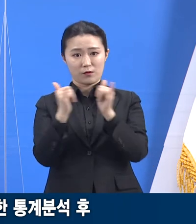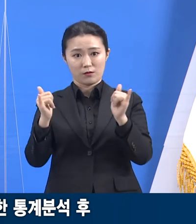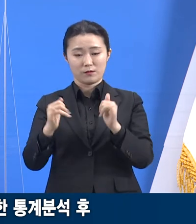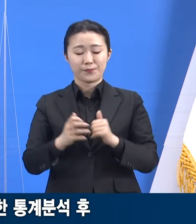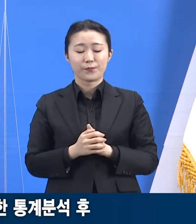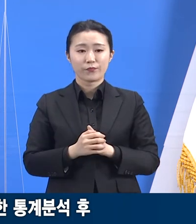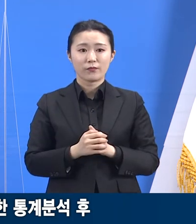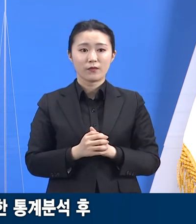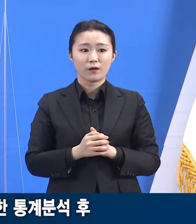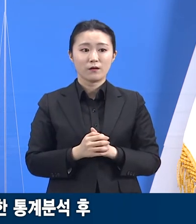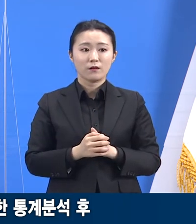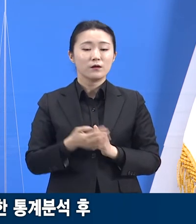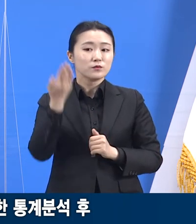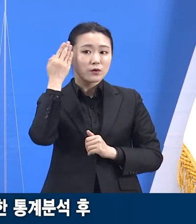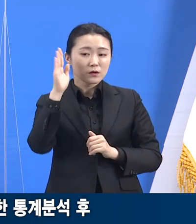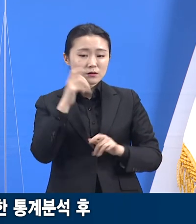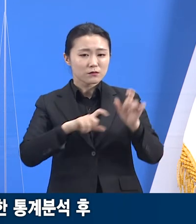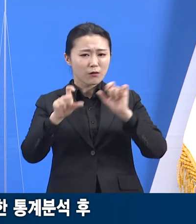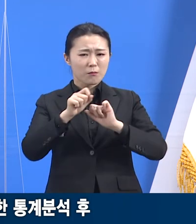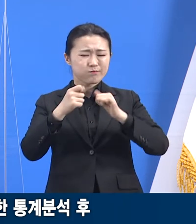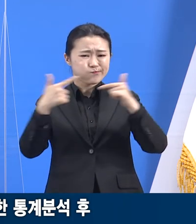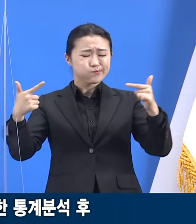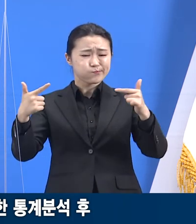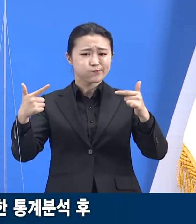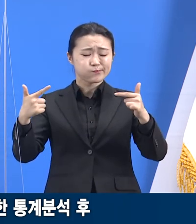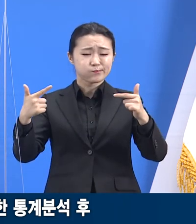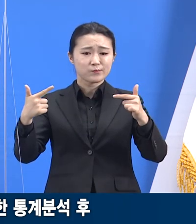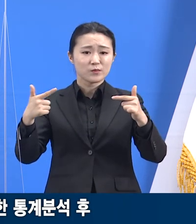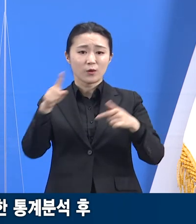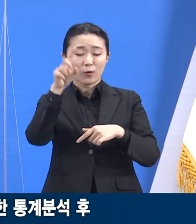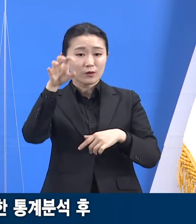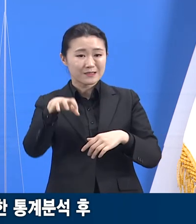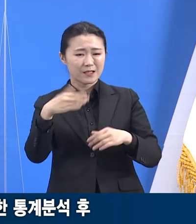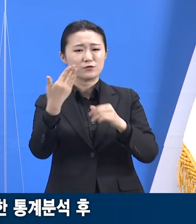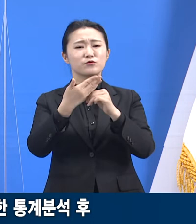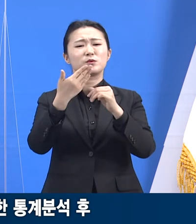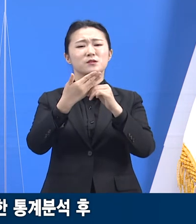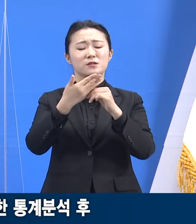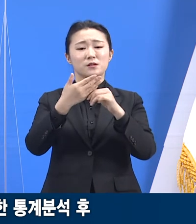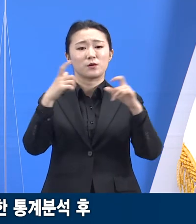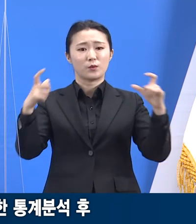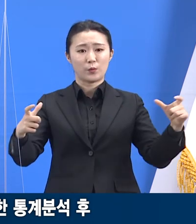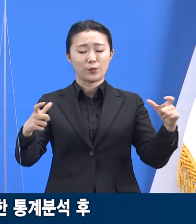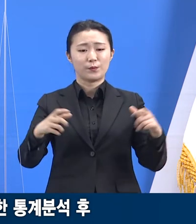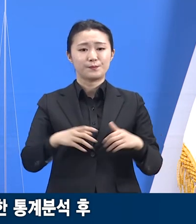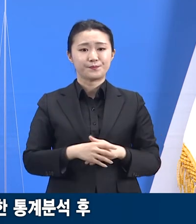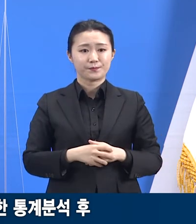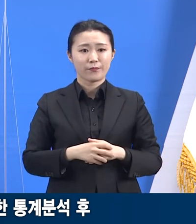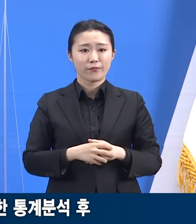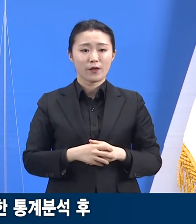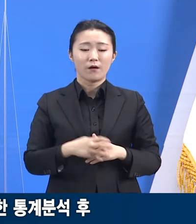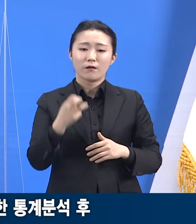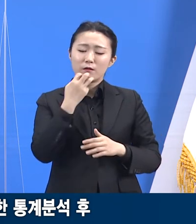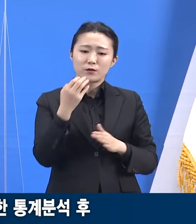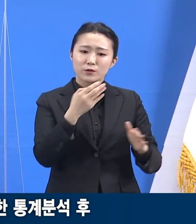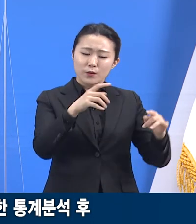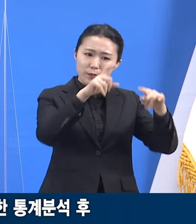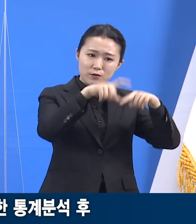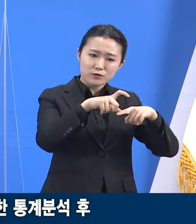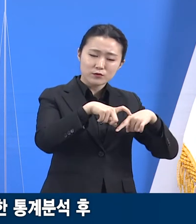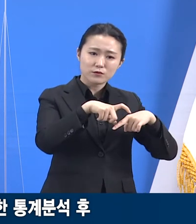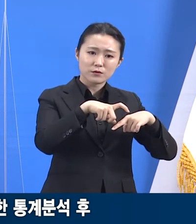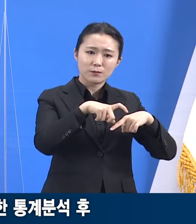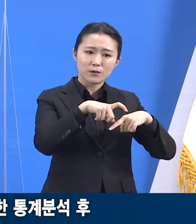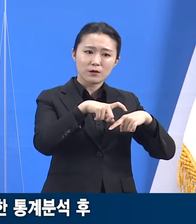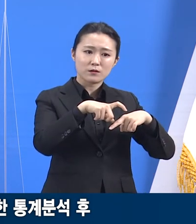지역은 제9권역입니다. 지난주인 5월 16일부터 22일 사이 도평균값은 인구 10만 명당